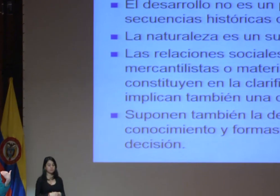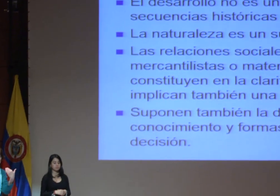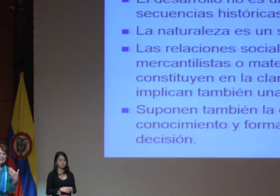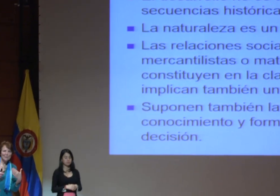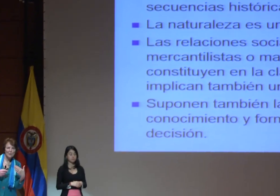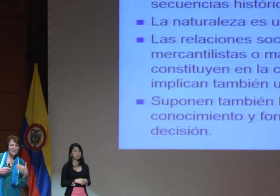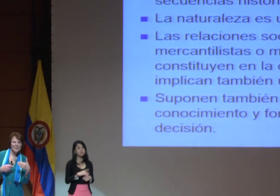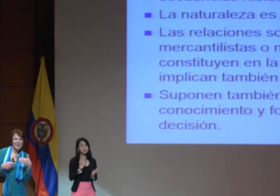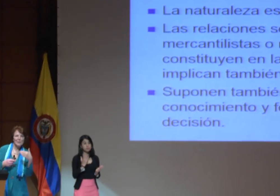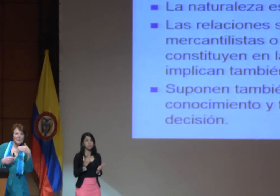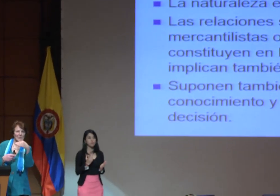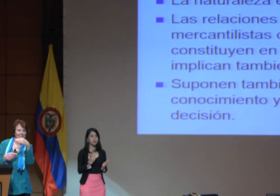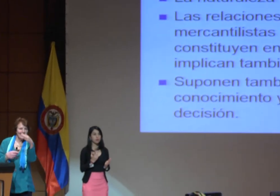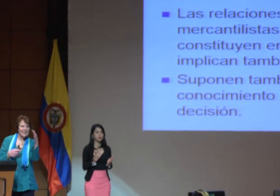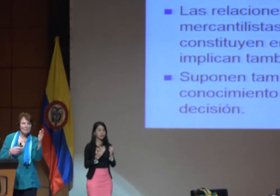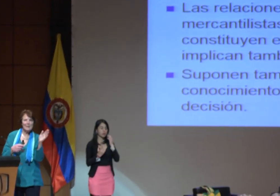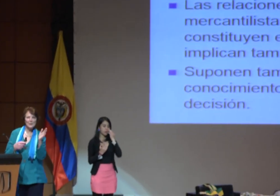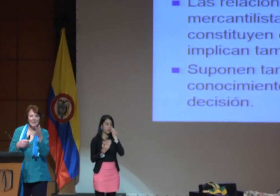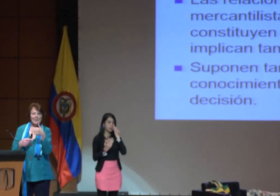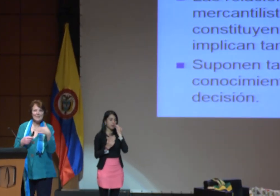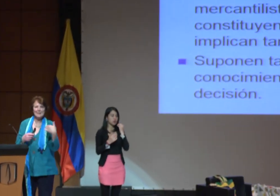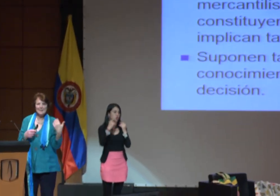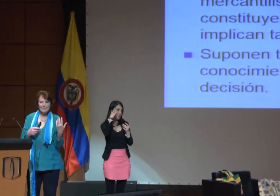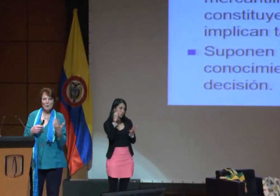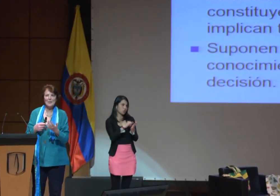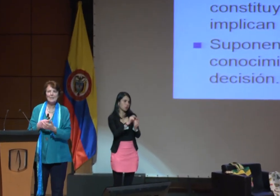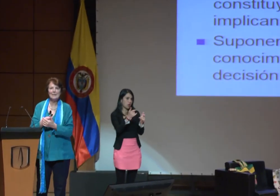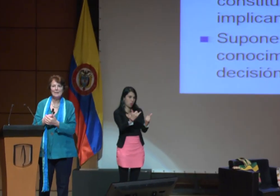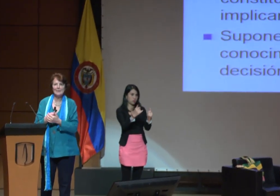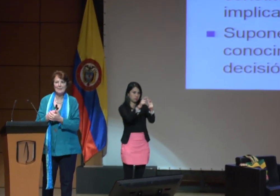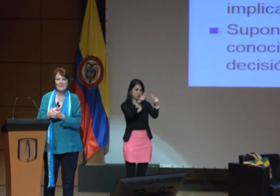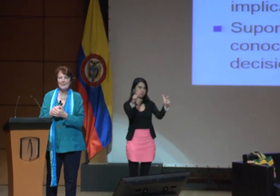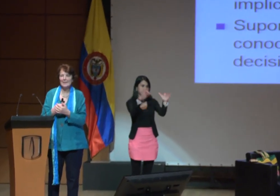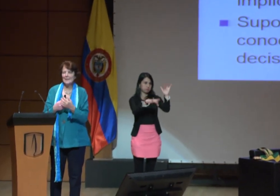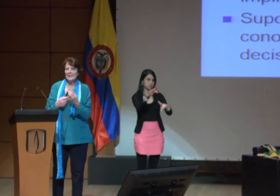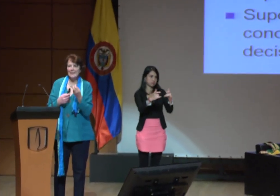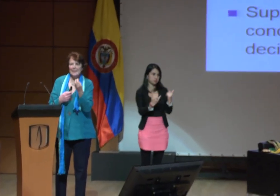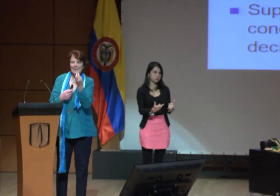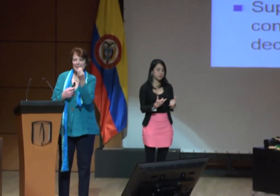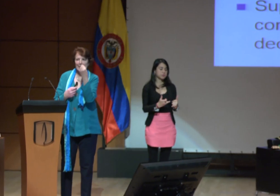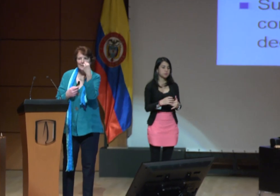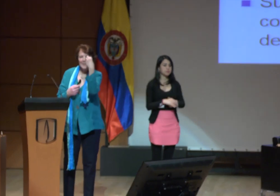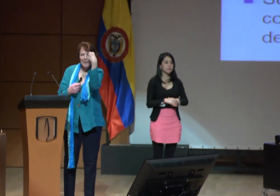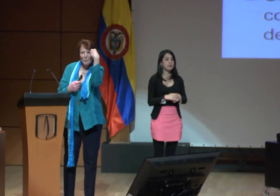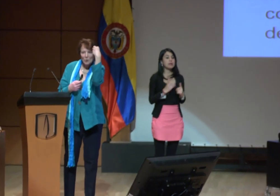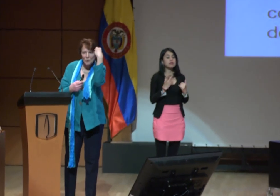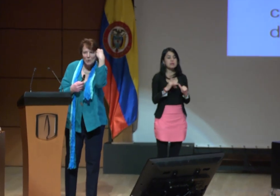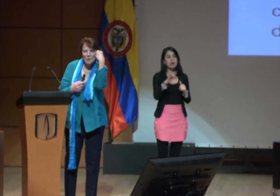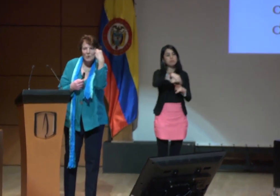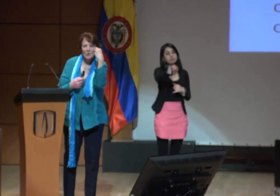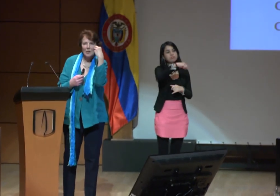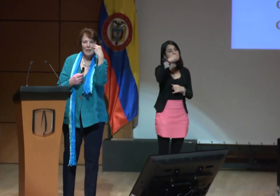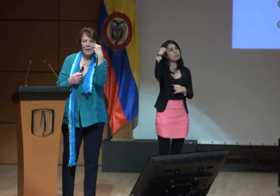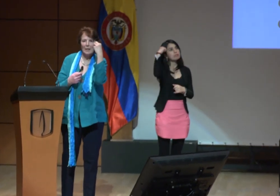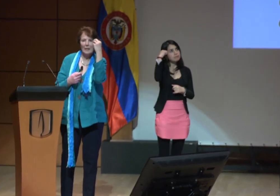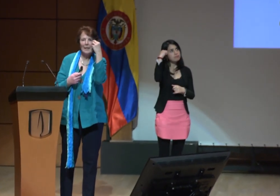Estamos, creo, en la mayoría que estamos aquí, ya queremos